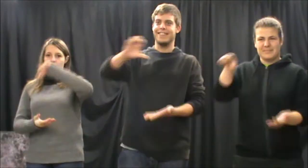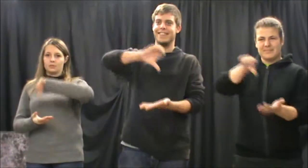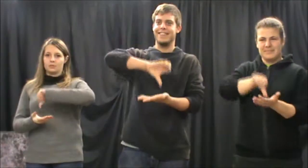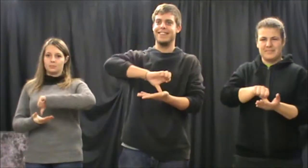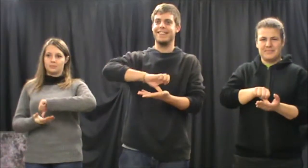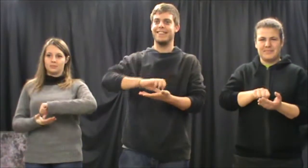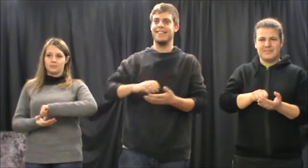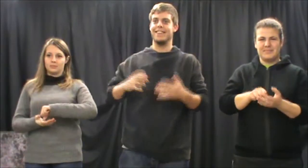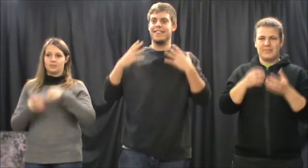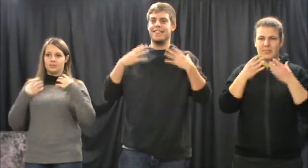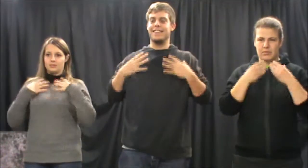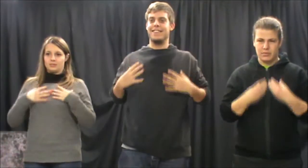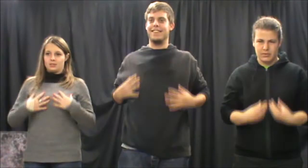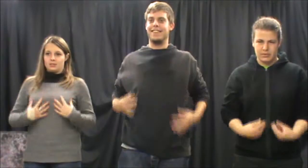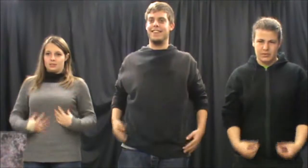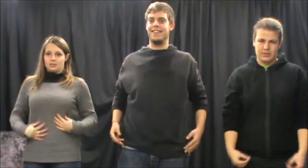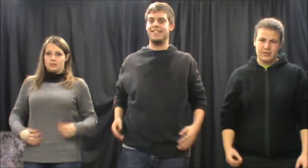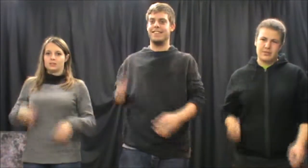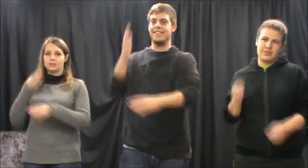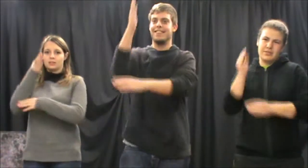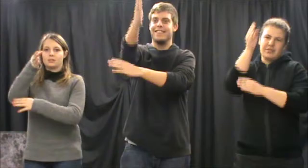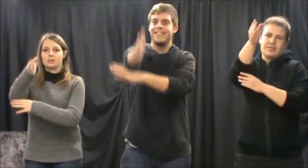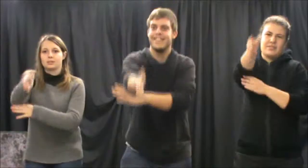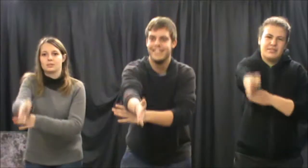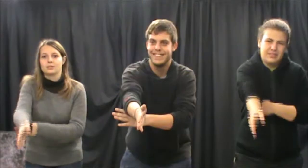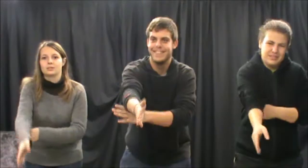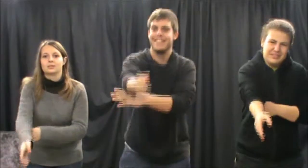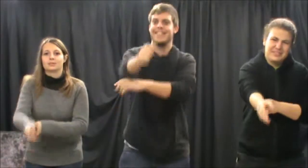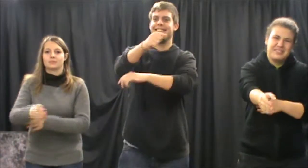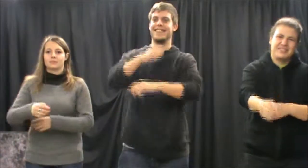Assaltarem la ciutat de les tristos,